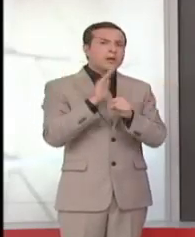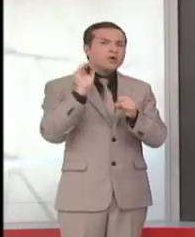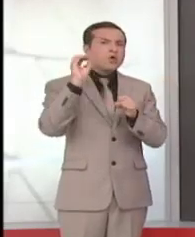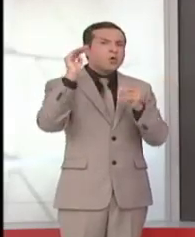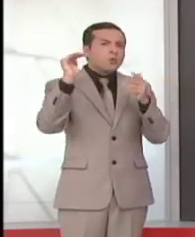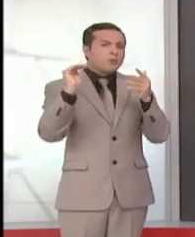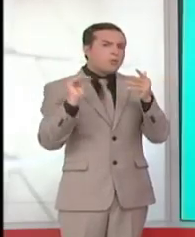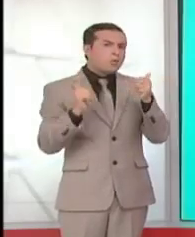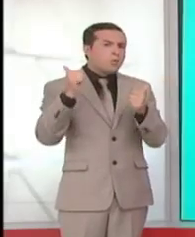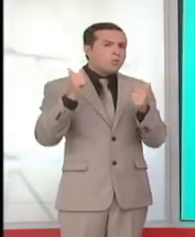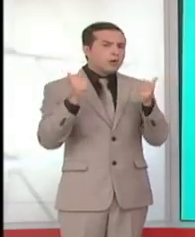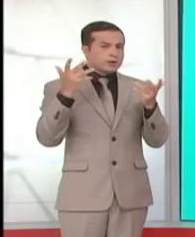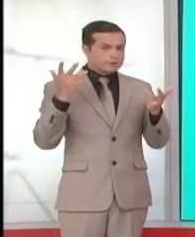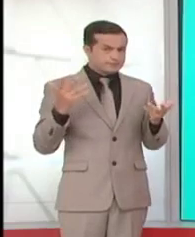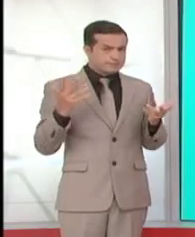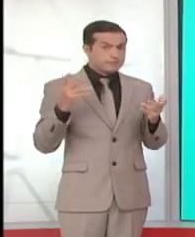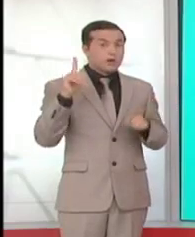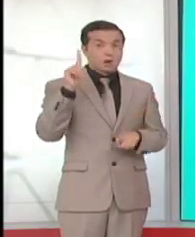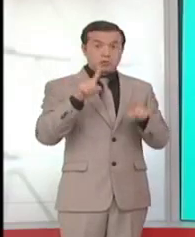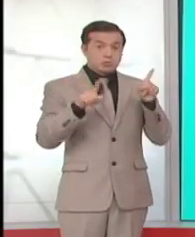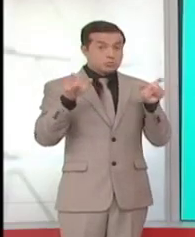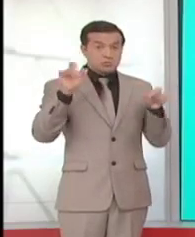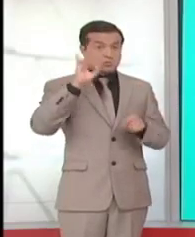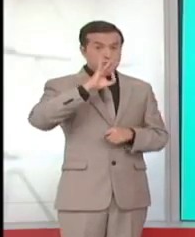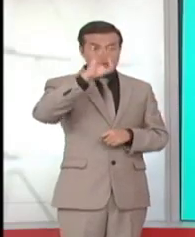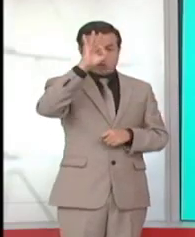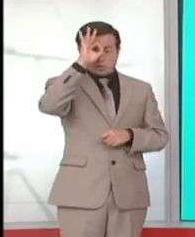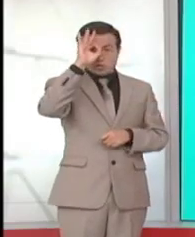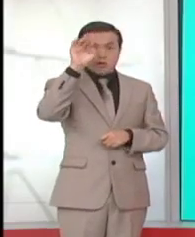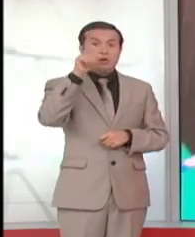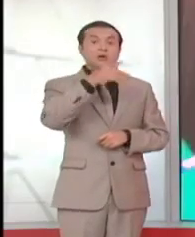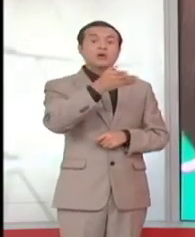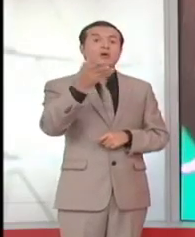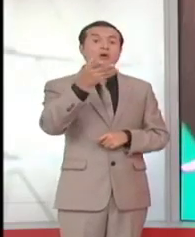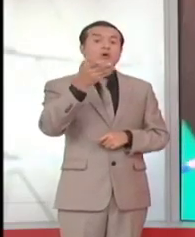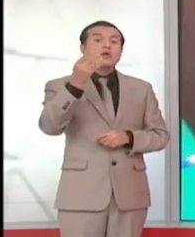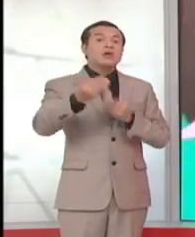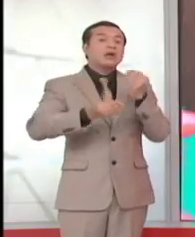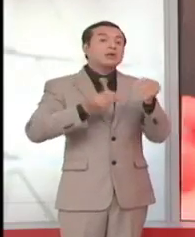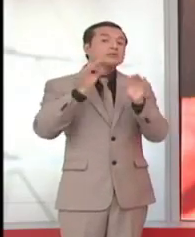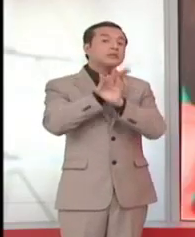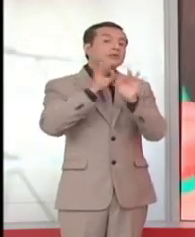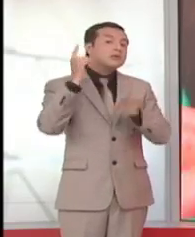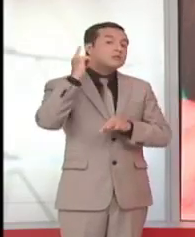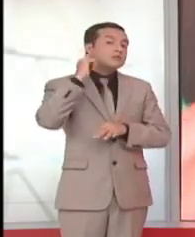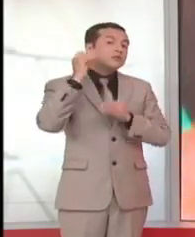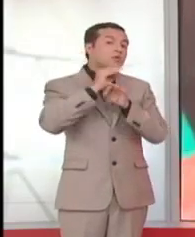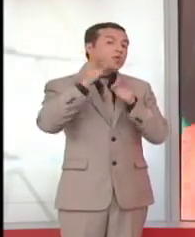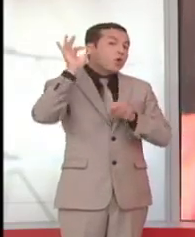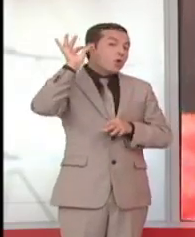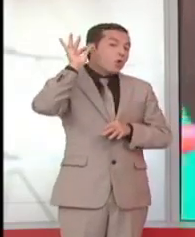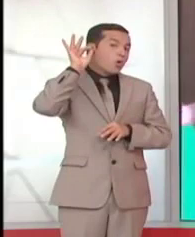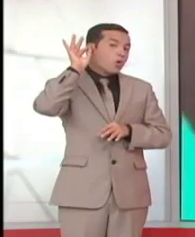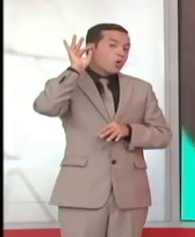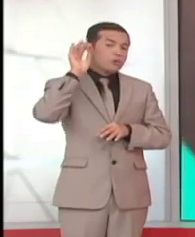tinnitus. Por desconocimiento, muchas personas utilizan como método de limpieza auditiva los cotonetes. Su uso